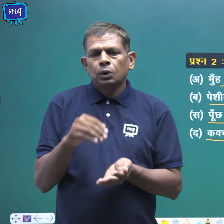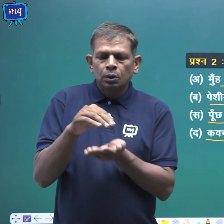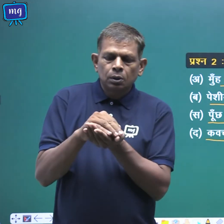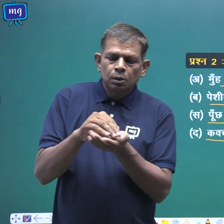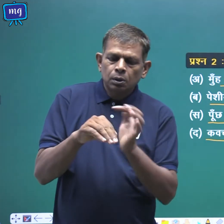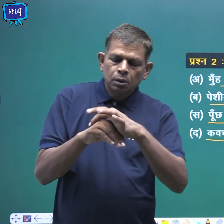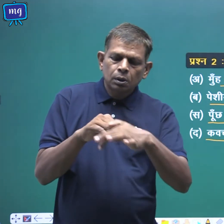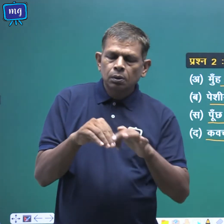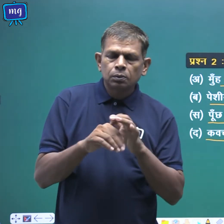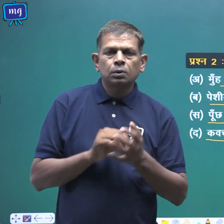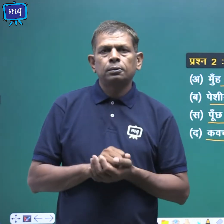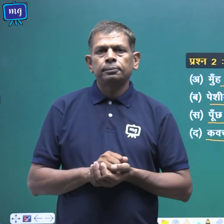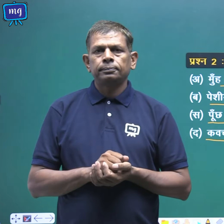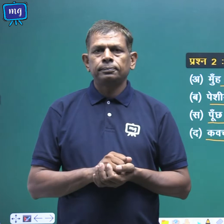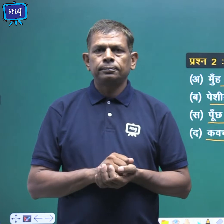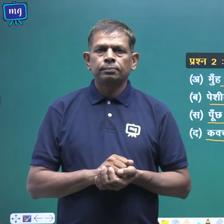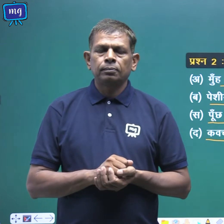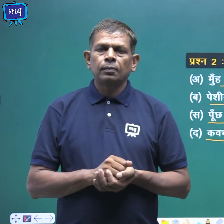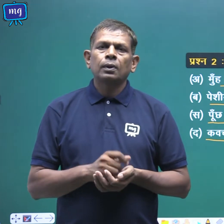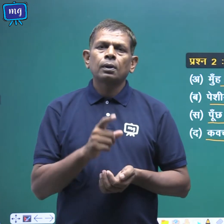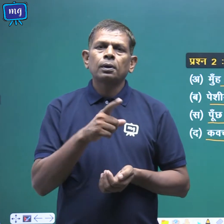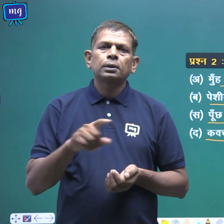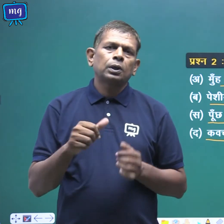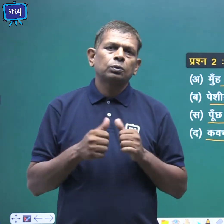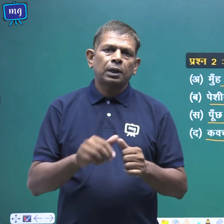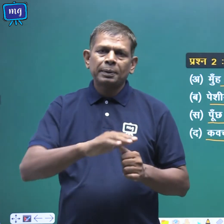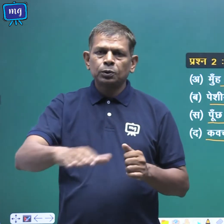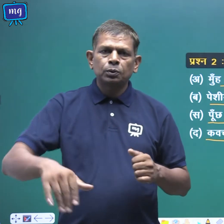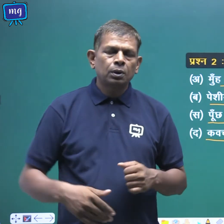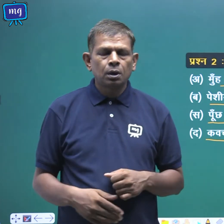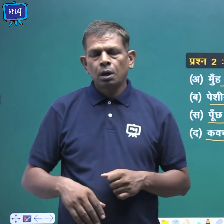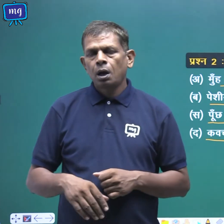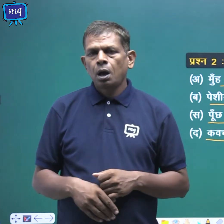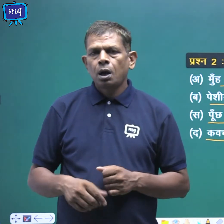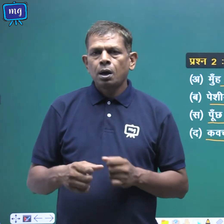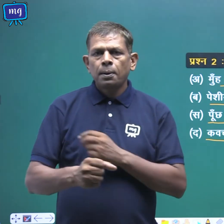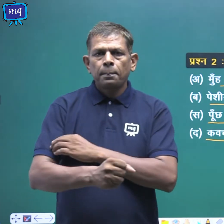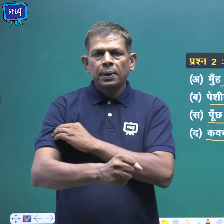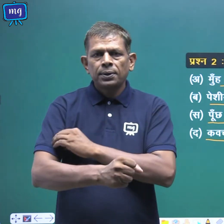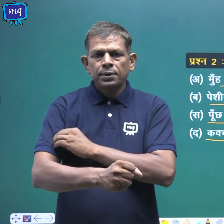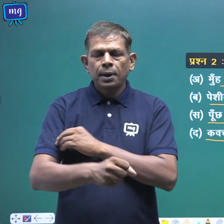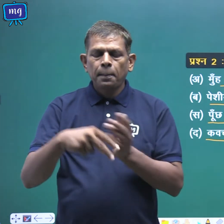द्वारा सेउत्तर रवचो पेशियाँ पाद